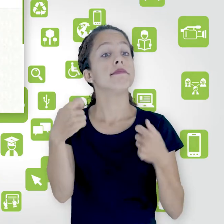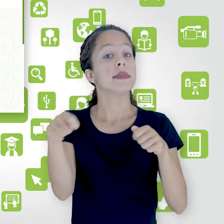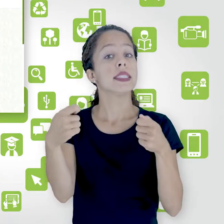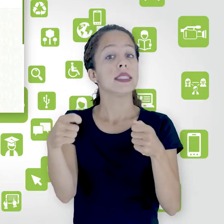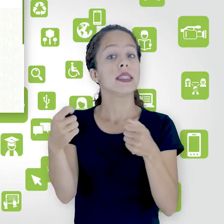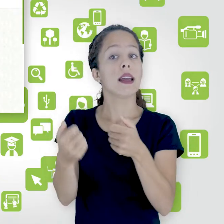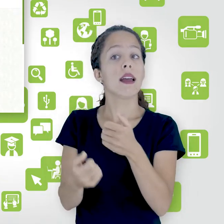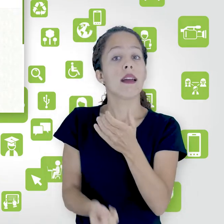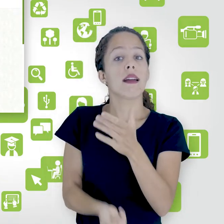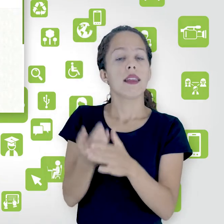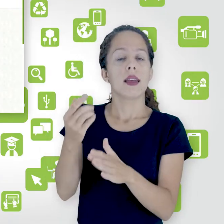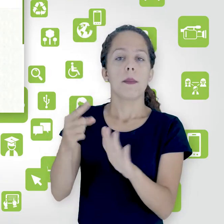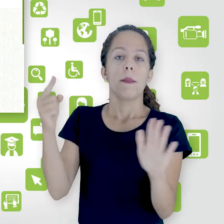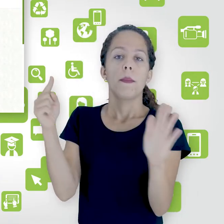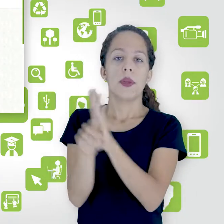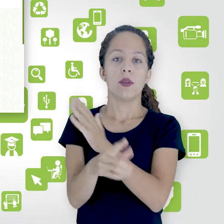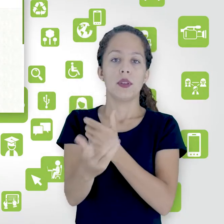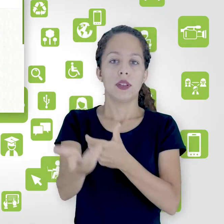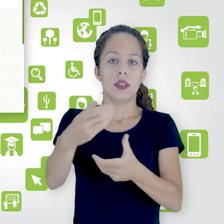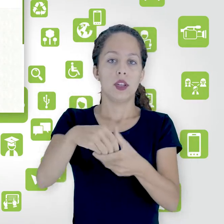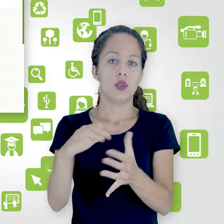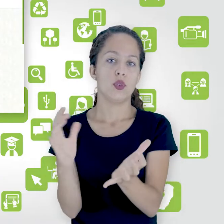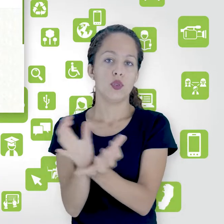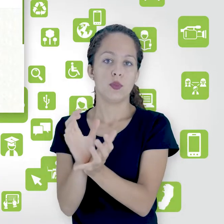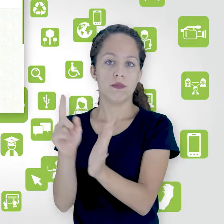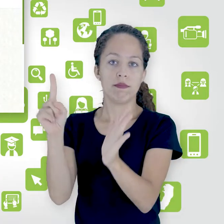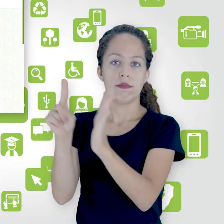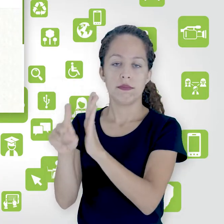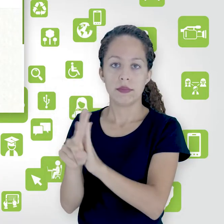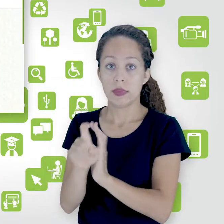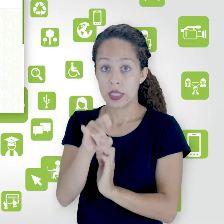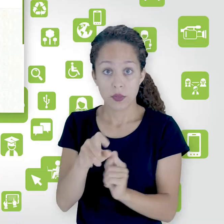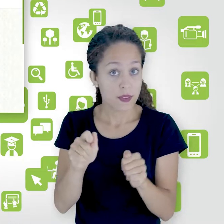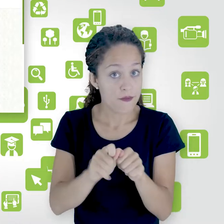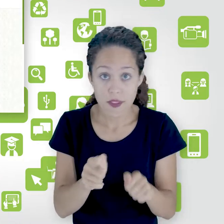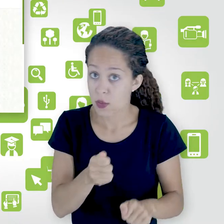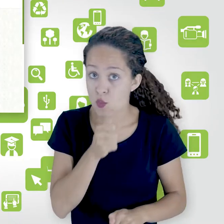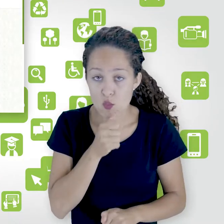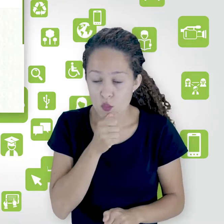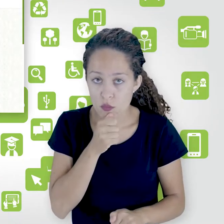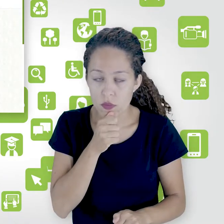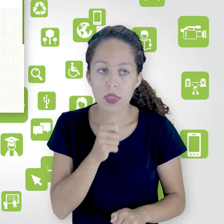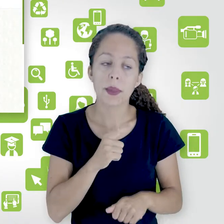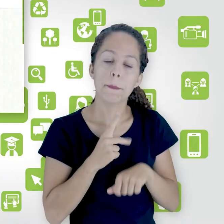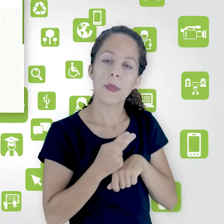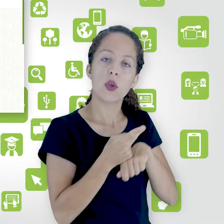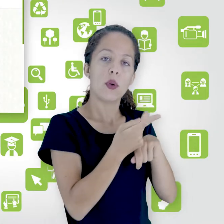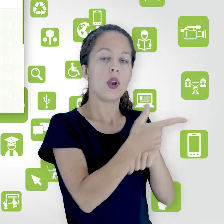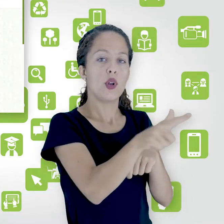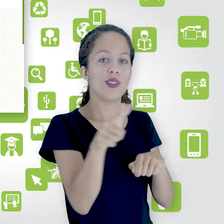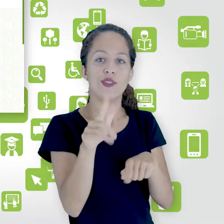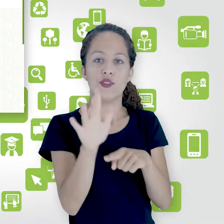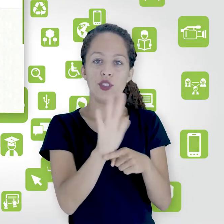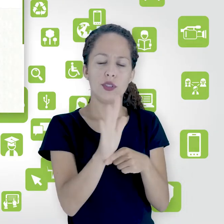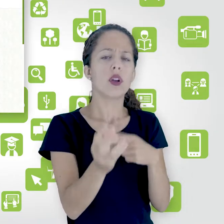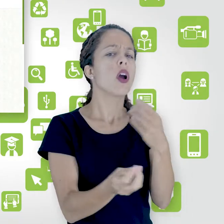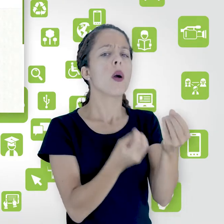perguntas antes no seu banco de questões. Se você ainda não fez isso, procure os outros vídeos de como criar perguntas